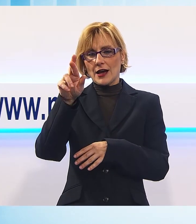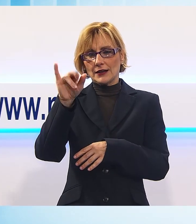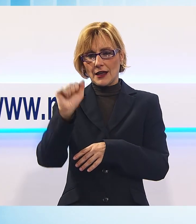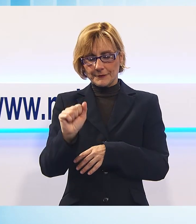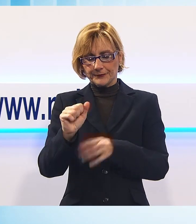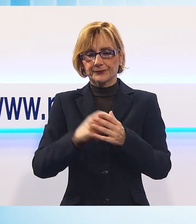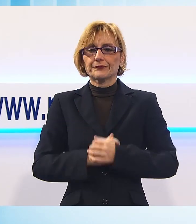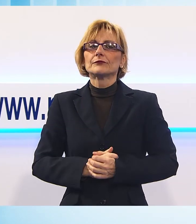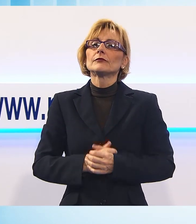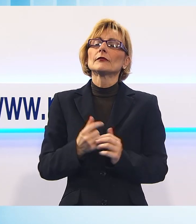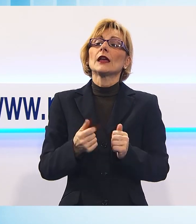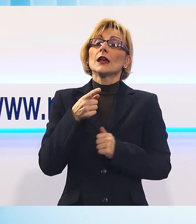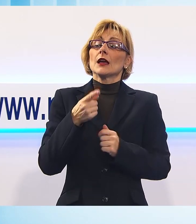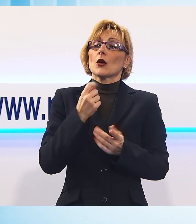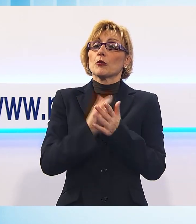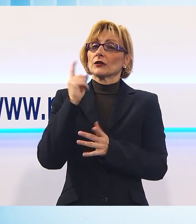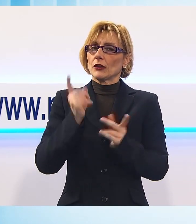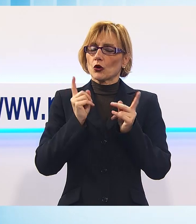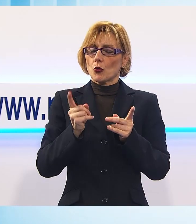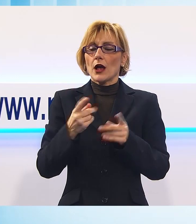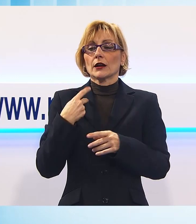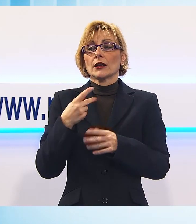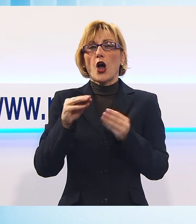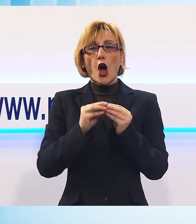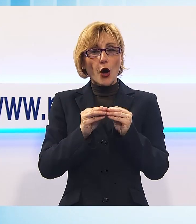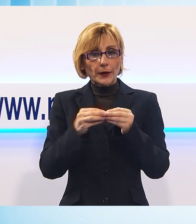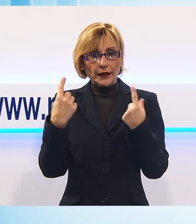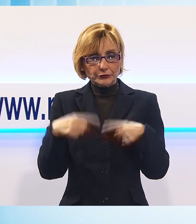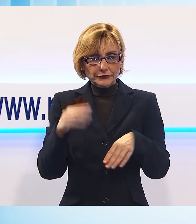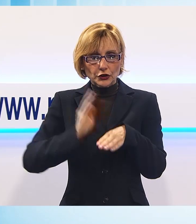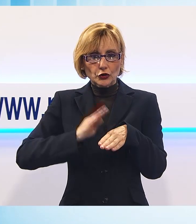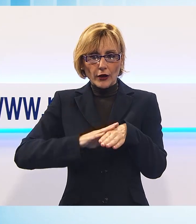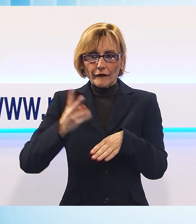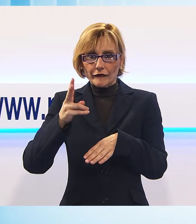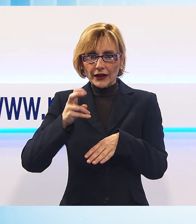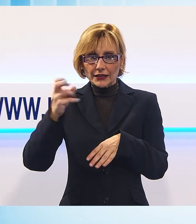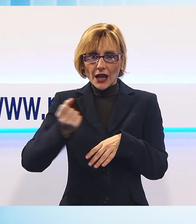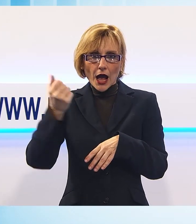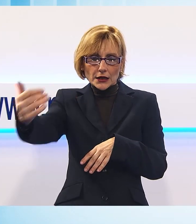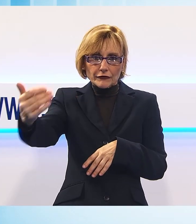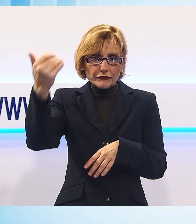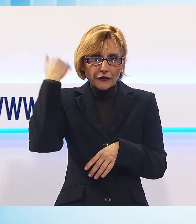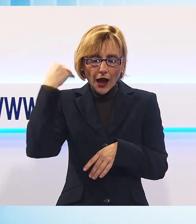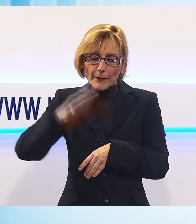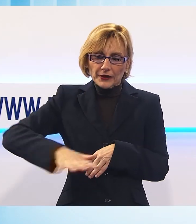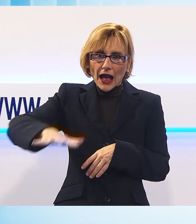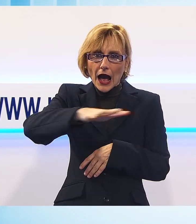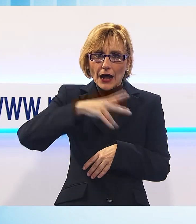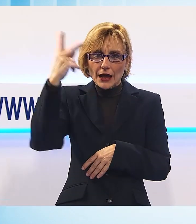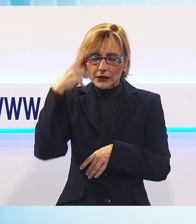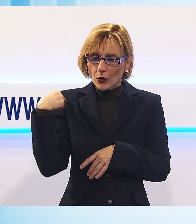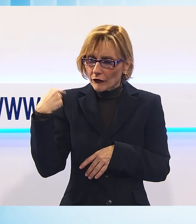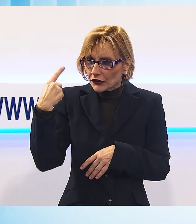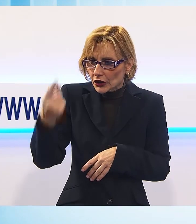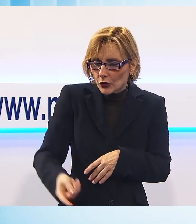'importante è non fermare un'opera che è veramente vent'anni che stiamo chiedendo, ma sta chiedendo ormai tutta la piana di Lucca. Non è